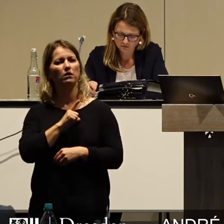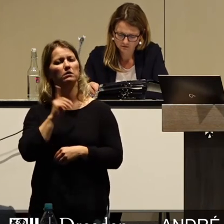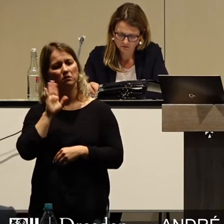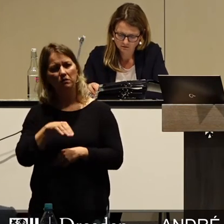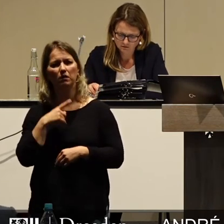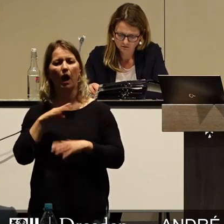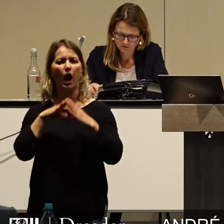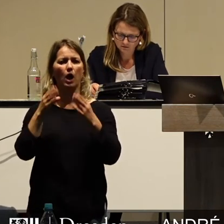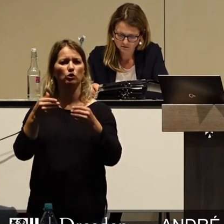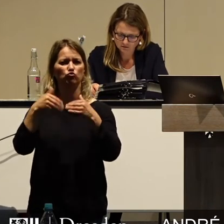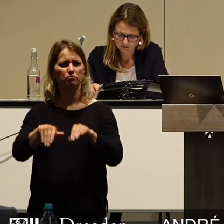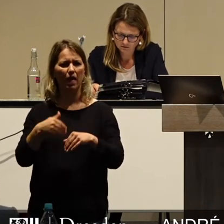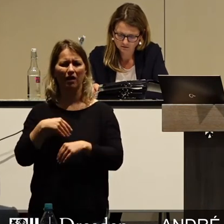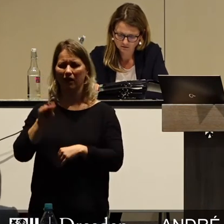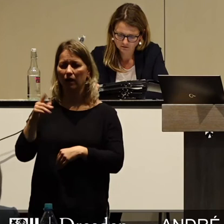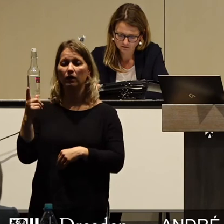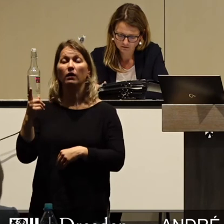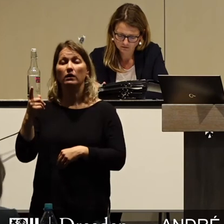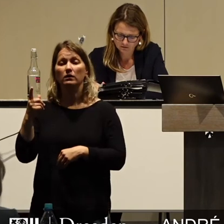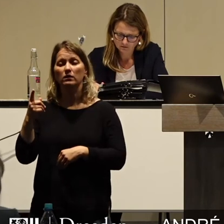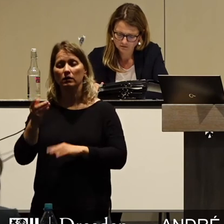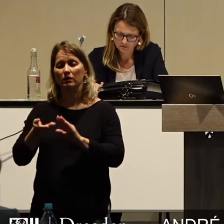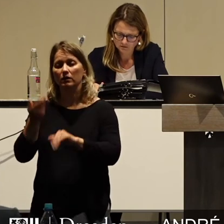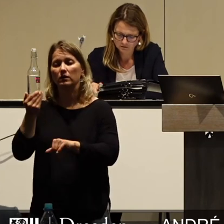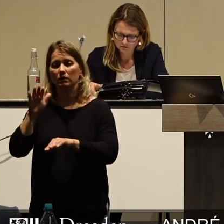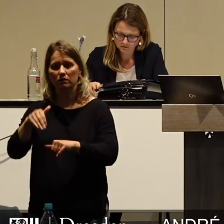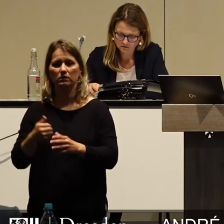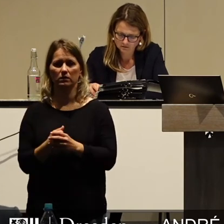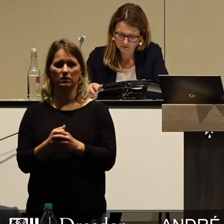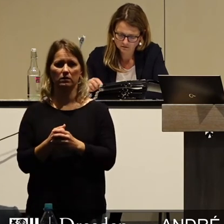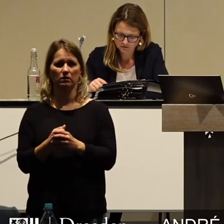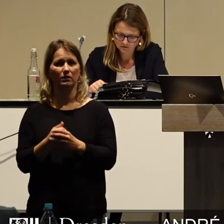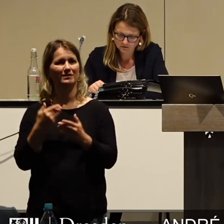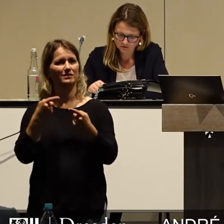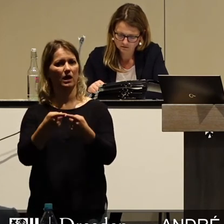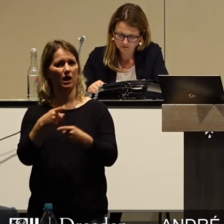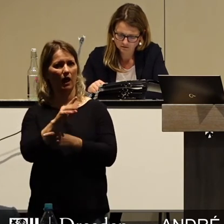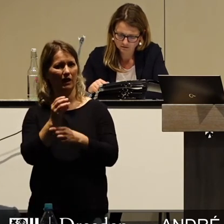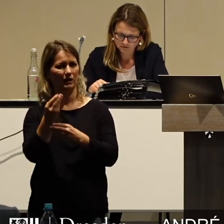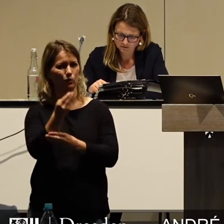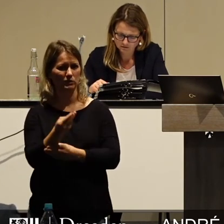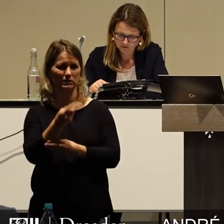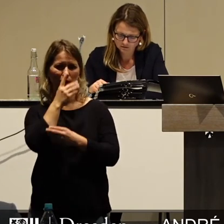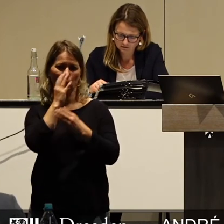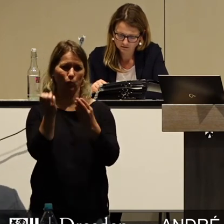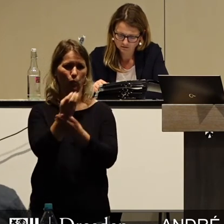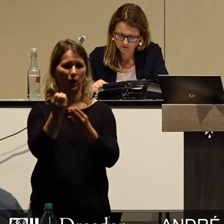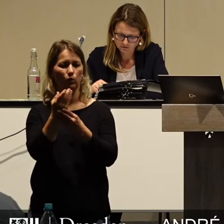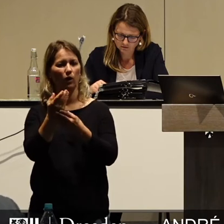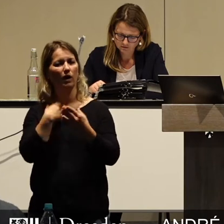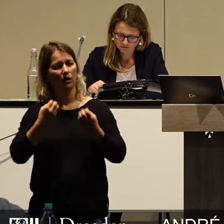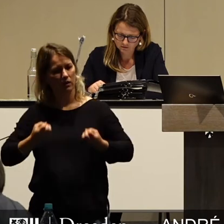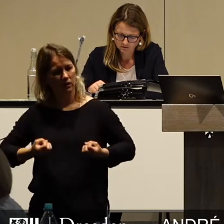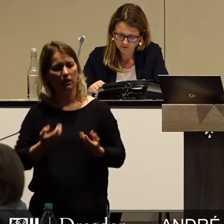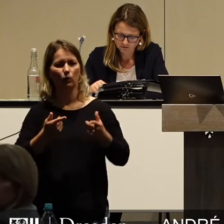Haushaltssperre hinzuwirken und damit für Kunst und Kultur die dringend benötigte Luft zum Atmen zu schaffen,